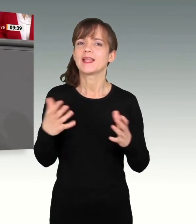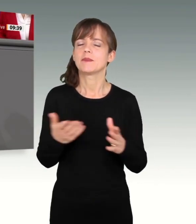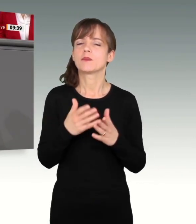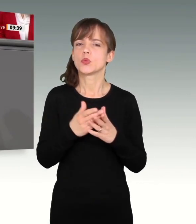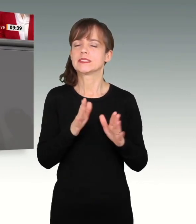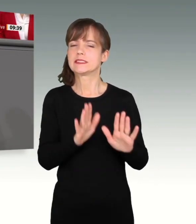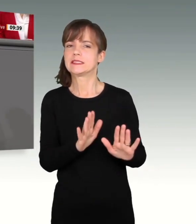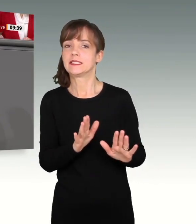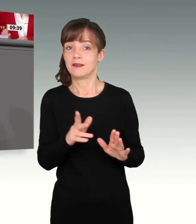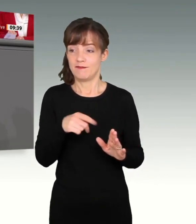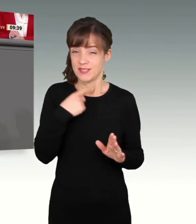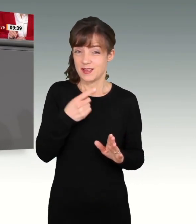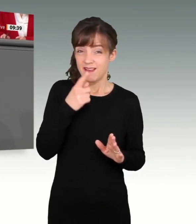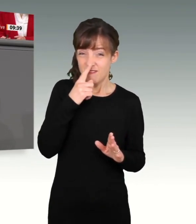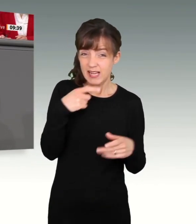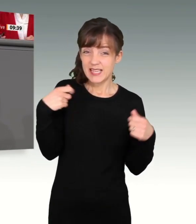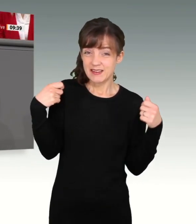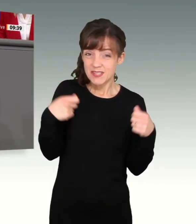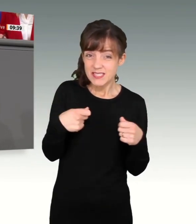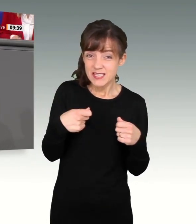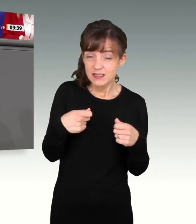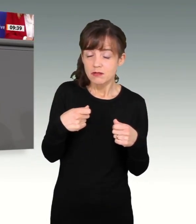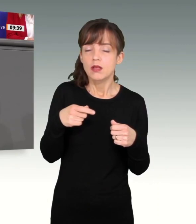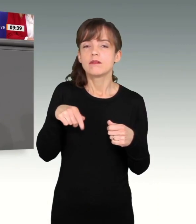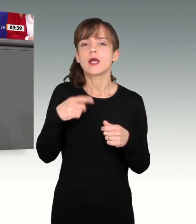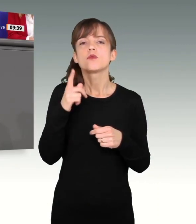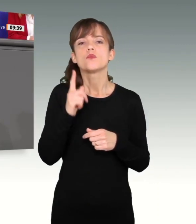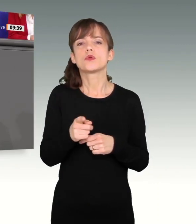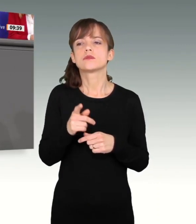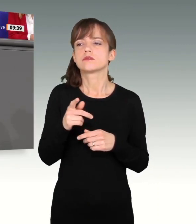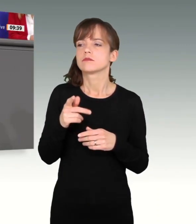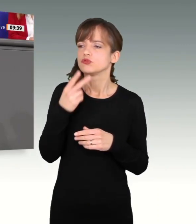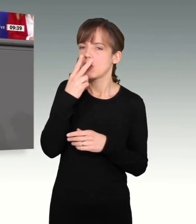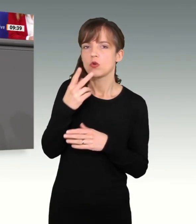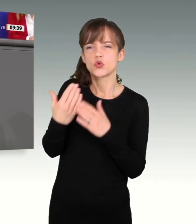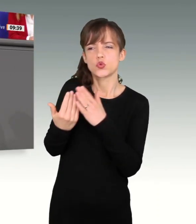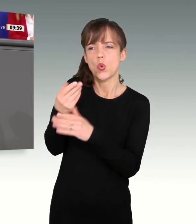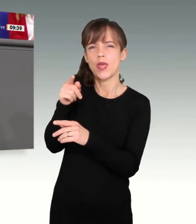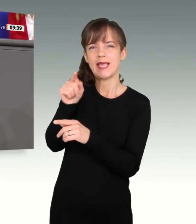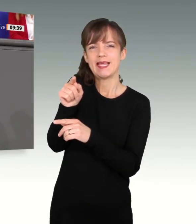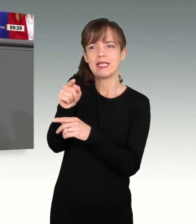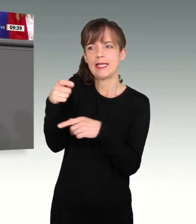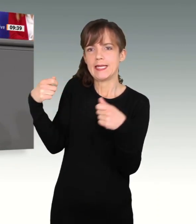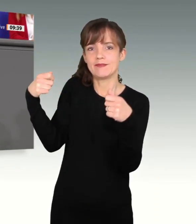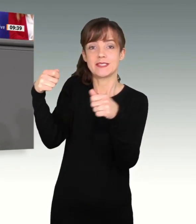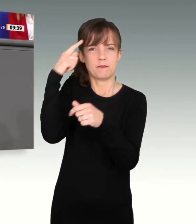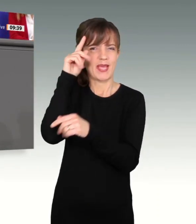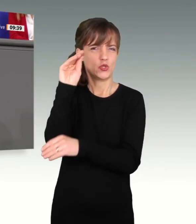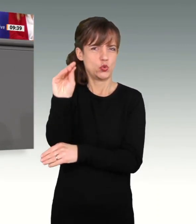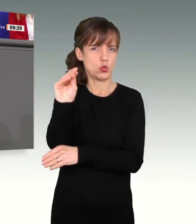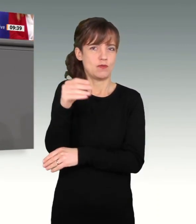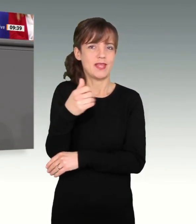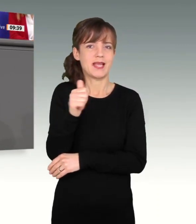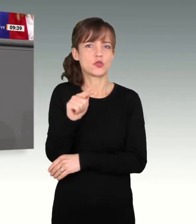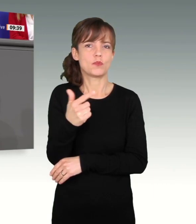Und wir sagen, wenn wir schon investieren, dann müssen wir natürlich auch in das Neue investieren, in die Zukunft investieren, auf den 1,5